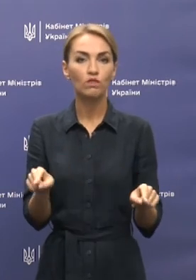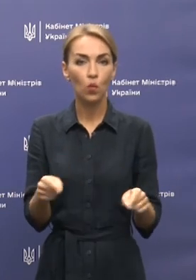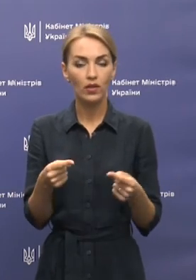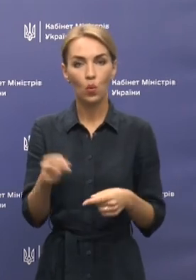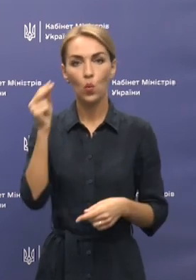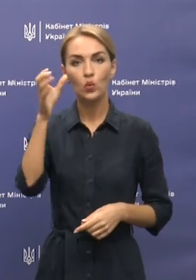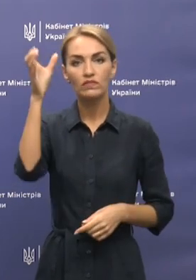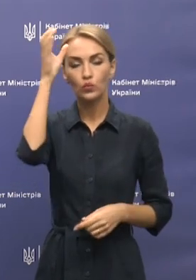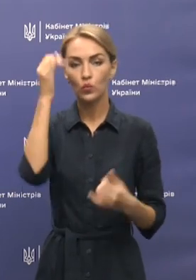сучасного середовища закладів освіти.